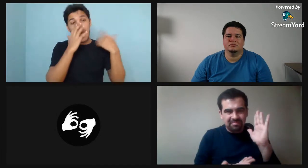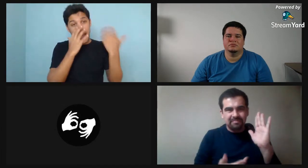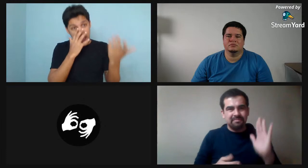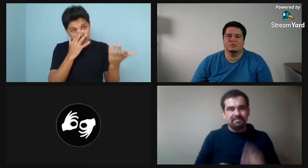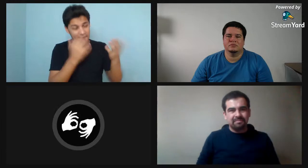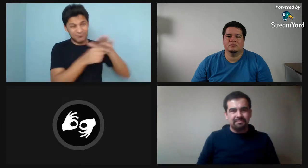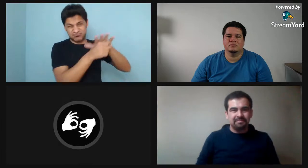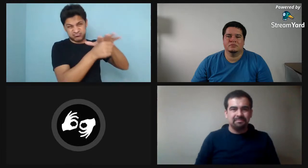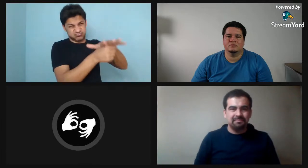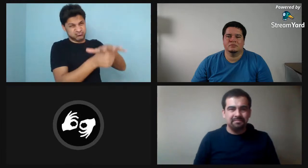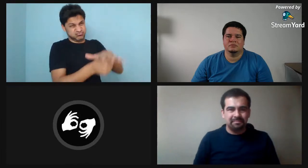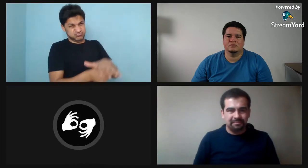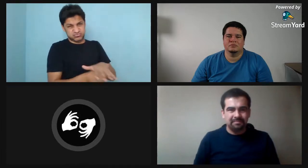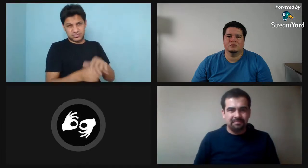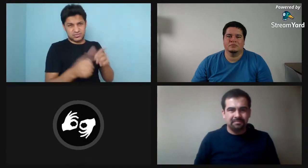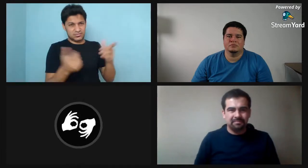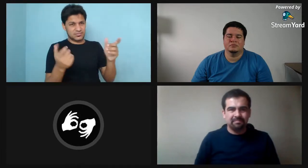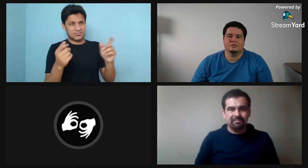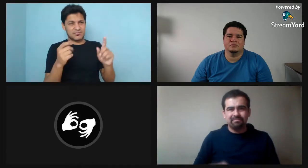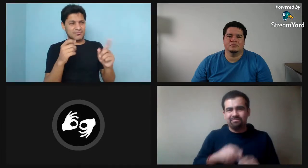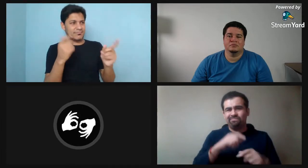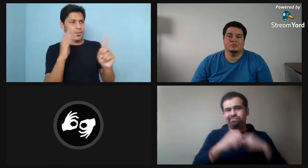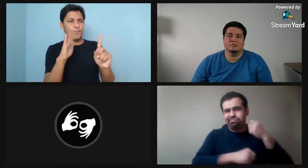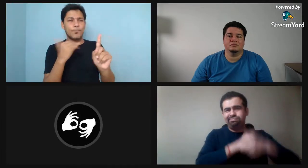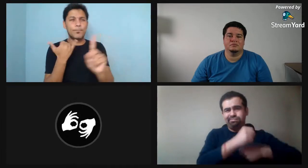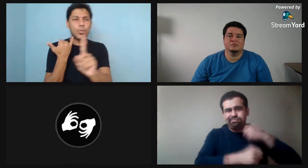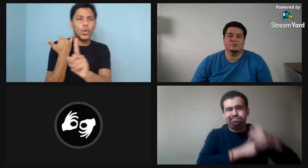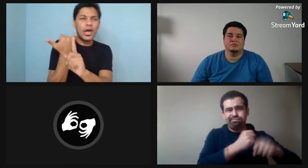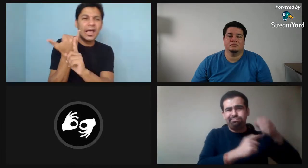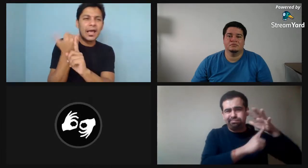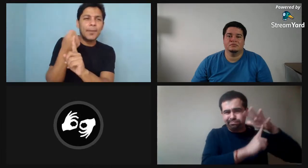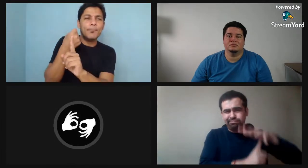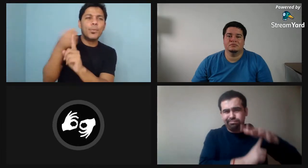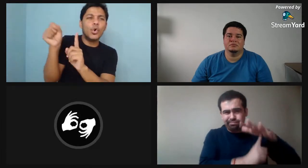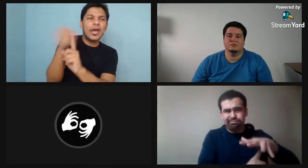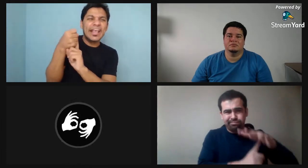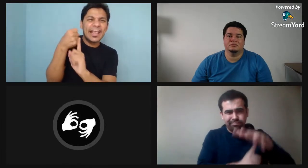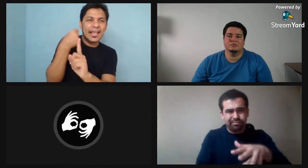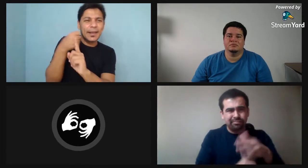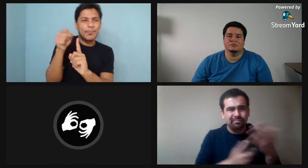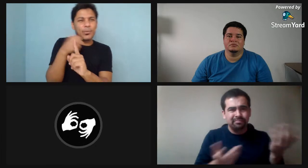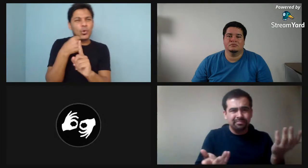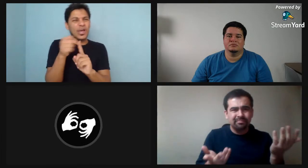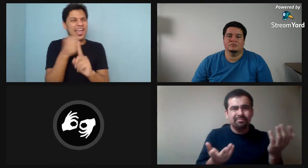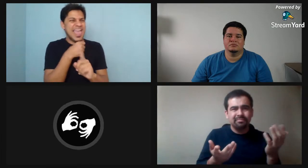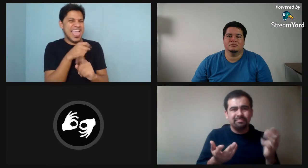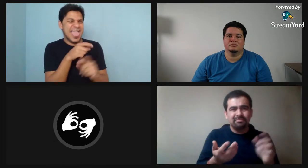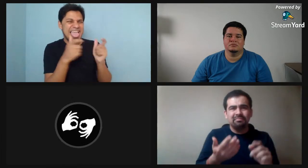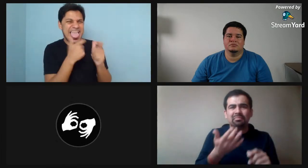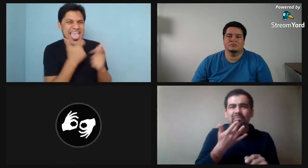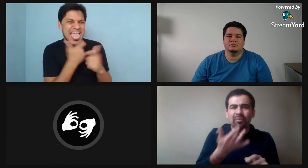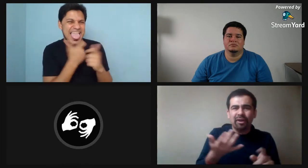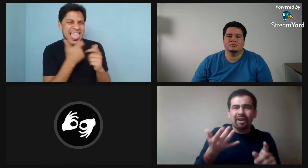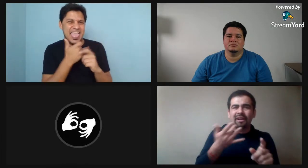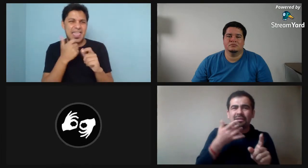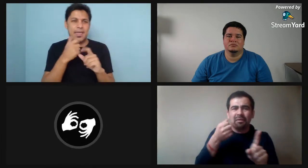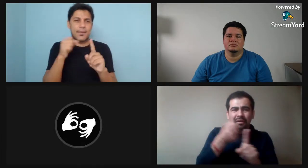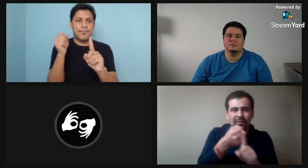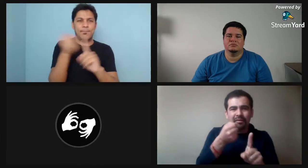Pero, ¿qué ocurre? No todo es tan positivo. La ley no aparece en aspectos de la comunidad sorda. Durante mucho tiempo